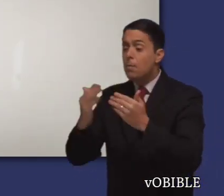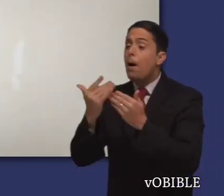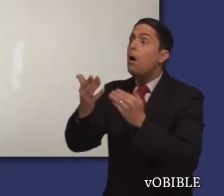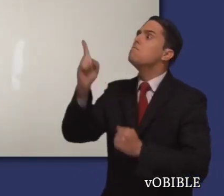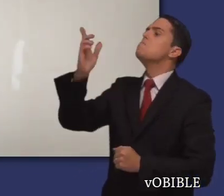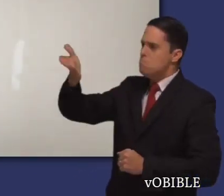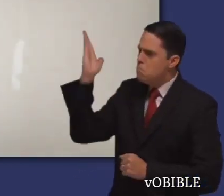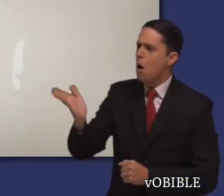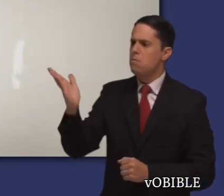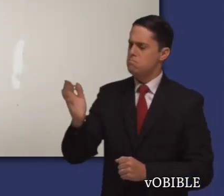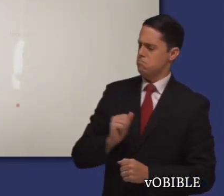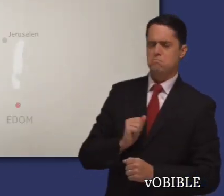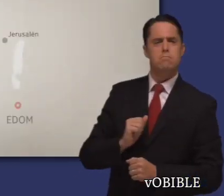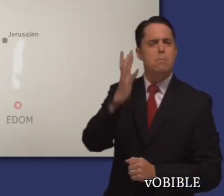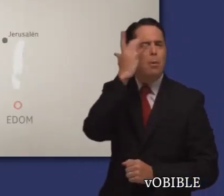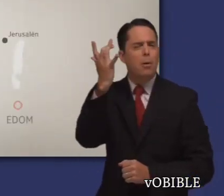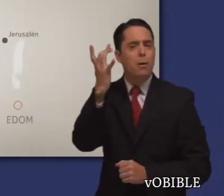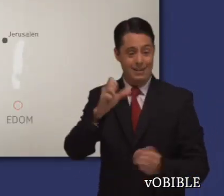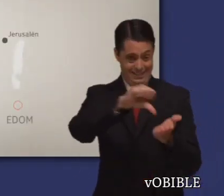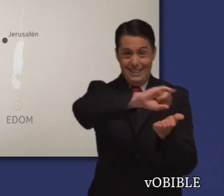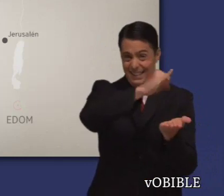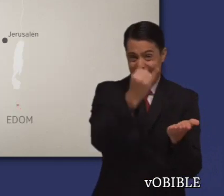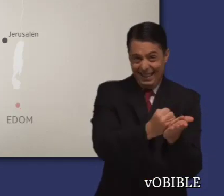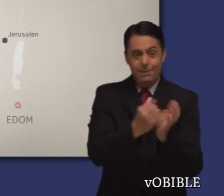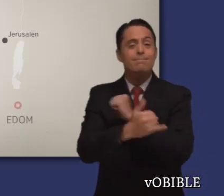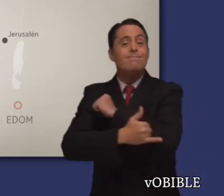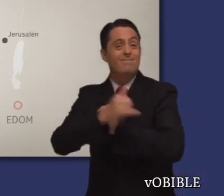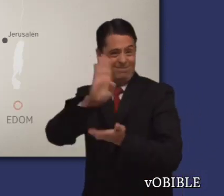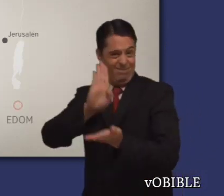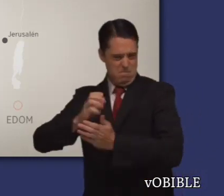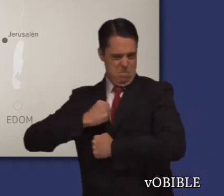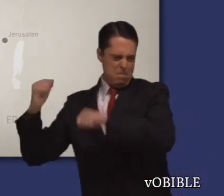Abdias transmite un mensaje de juicio contra la nación de Edom.